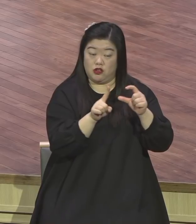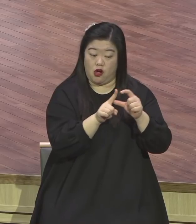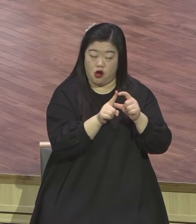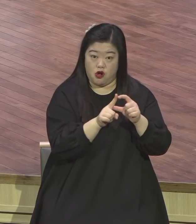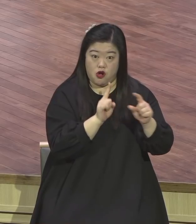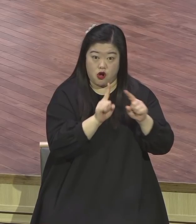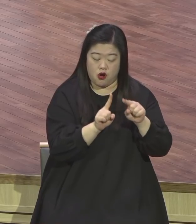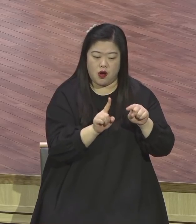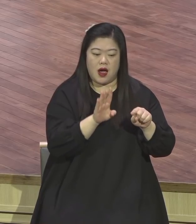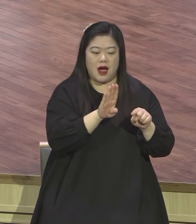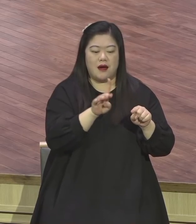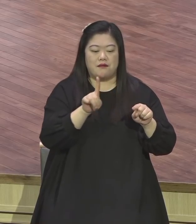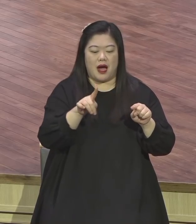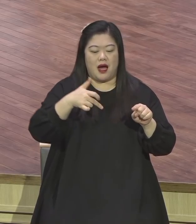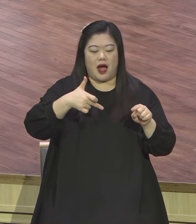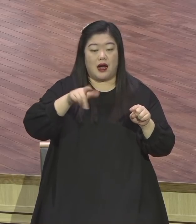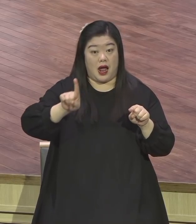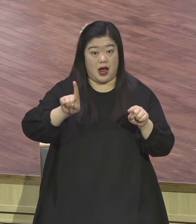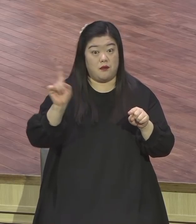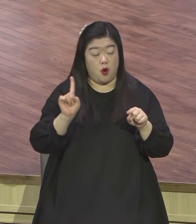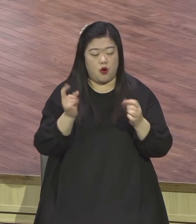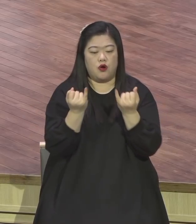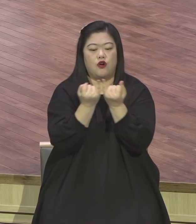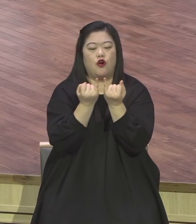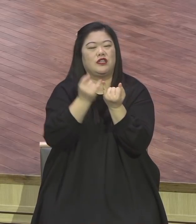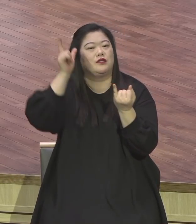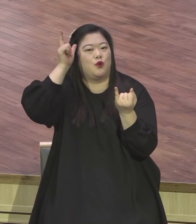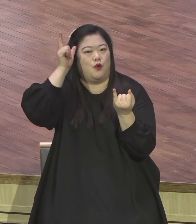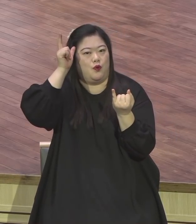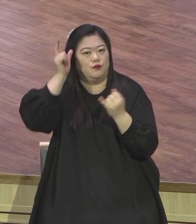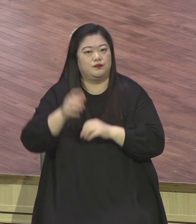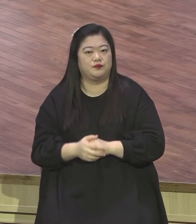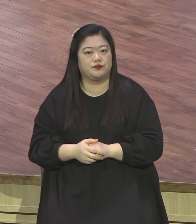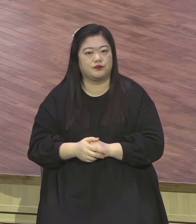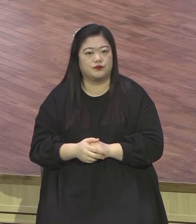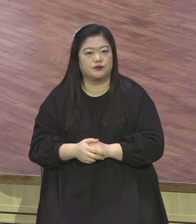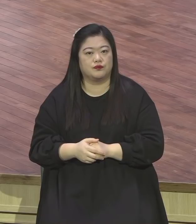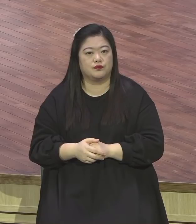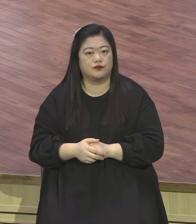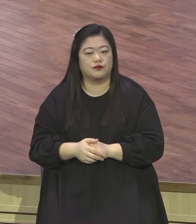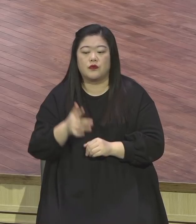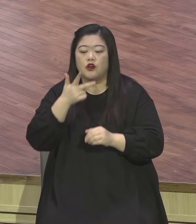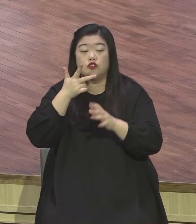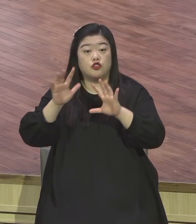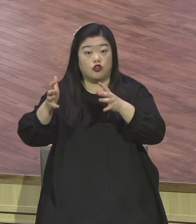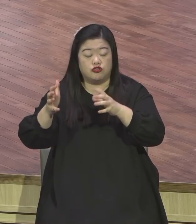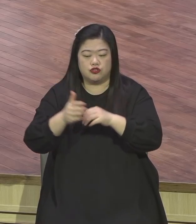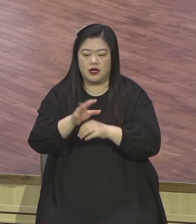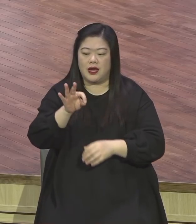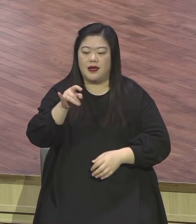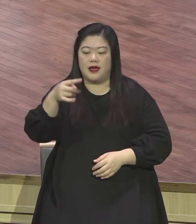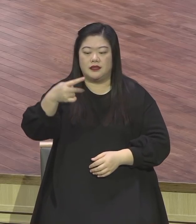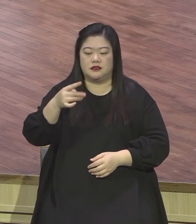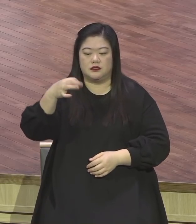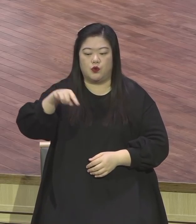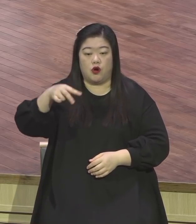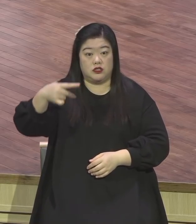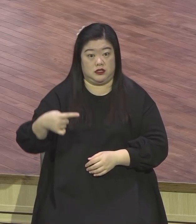1796년 연구 의사입니다 에드워드 제너라는 사람이 천년두